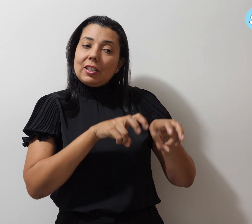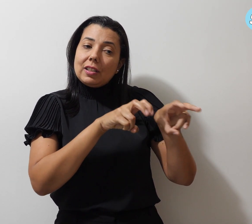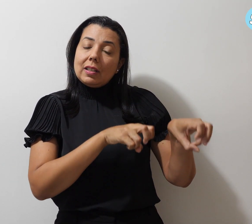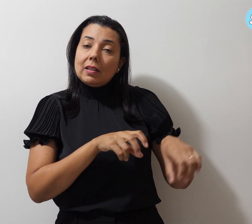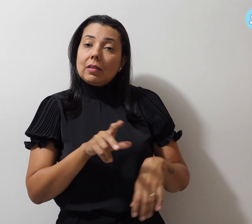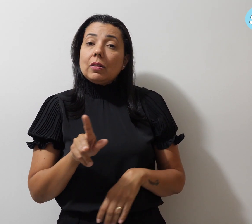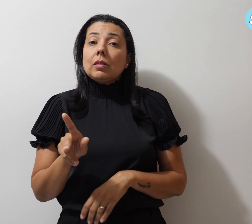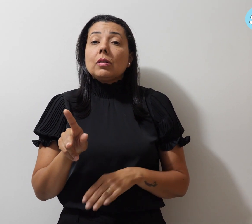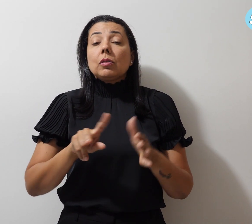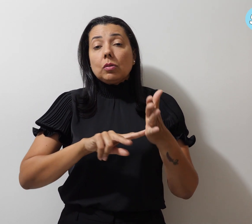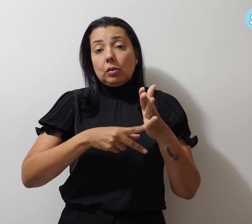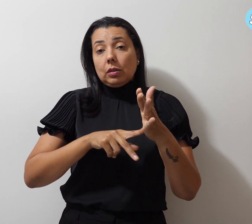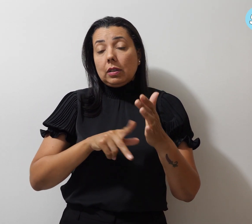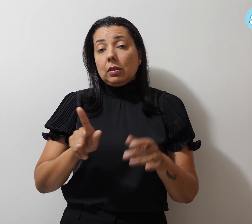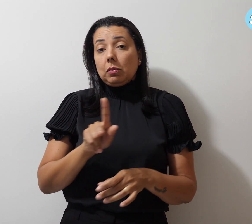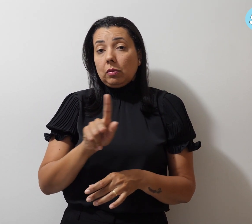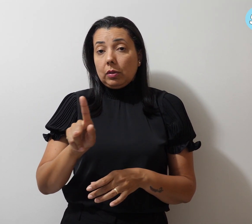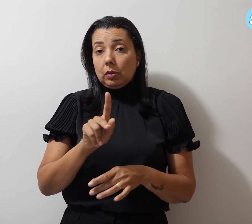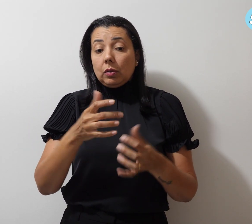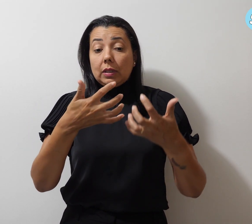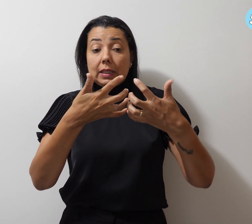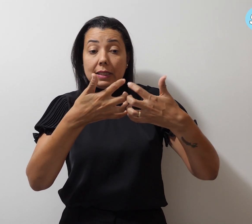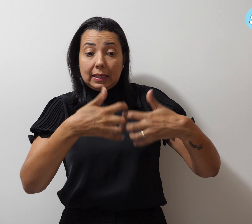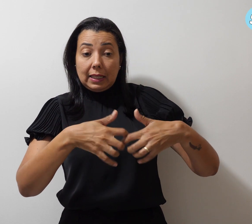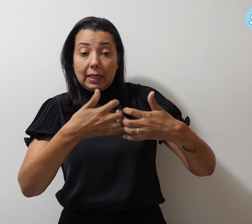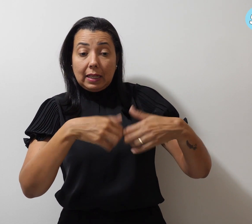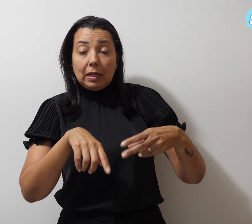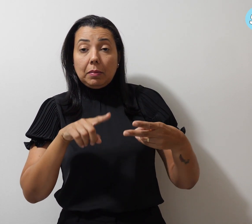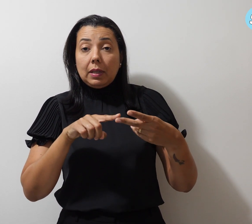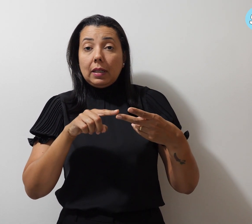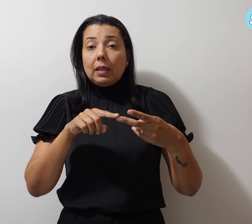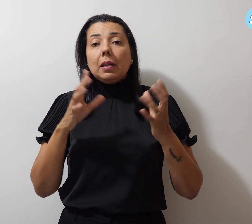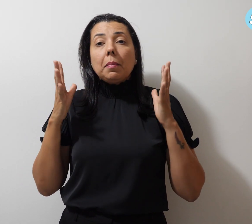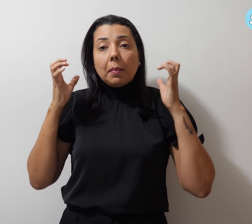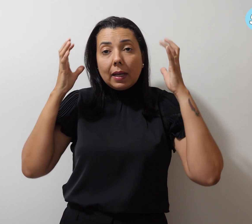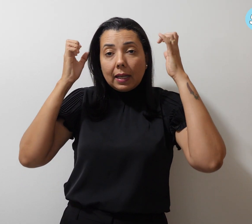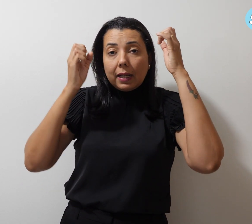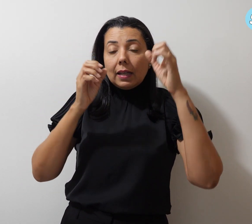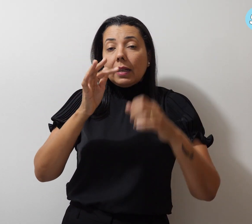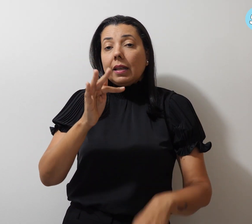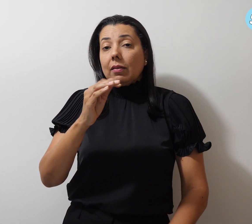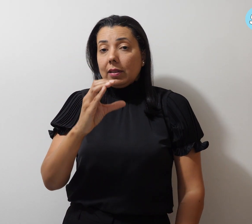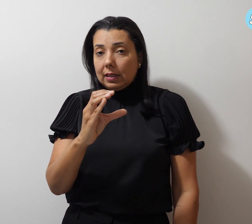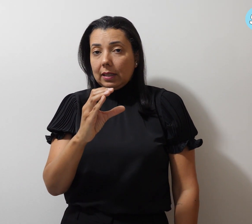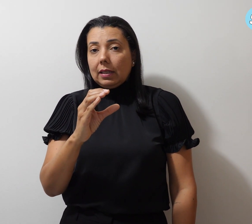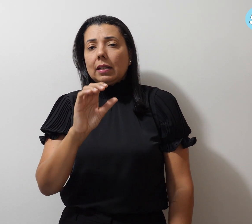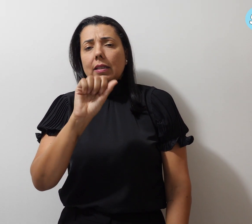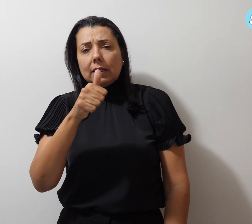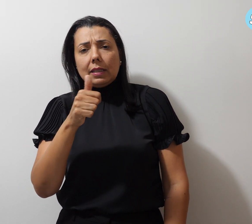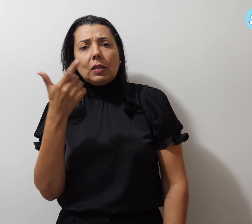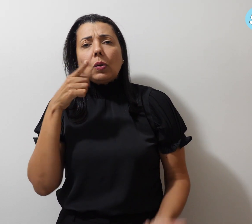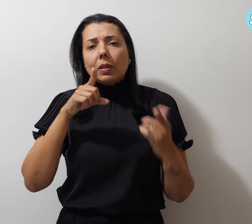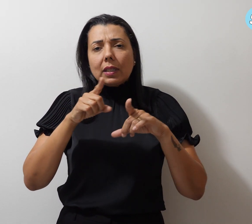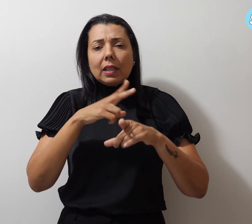o Deportivo Gama e Marielle FC sagraram-se campeões nas